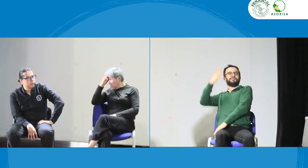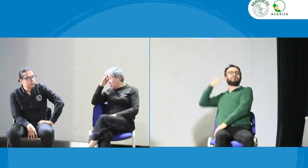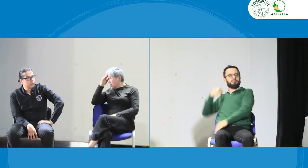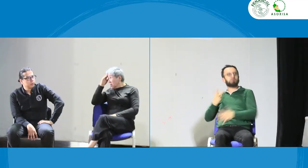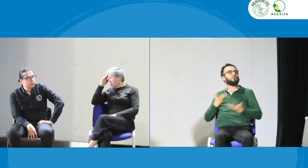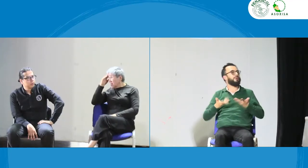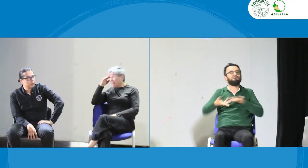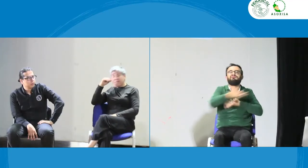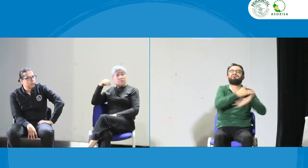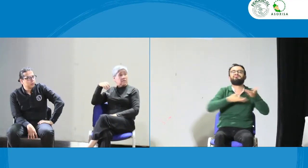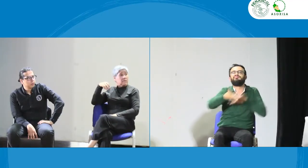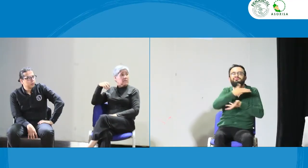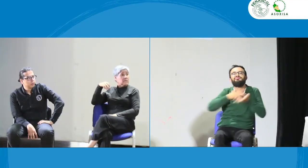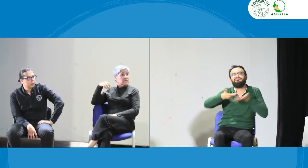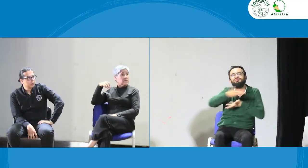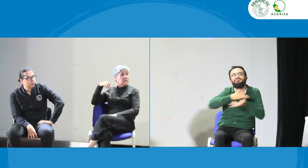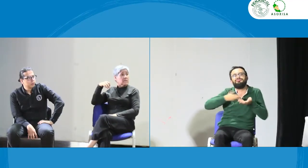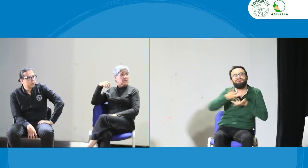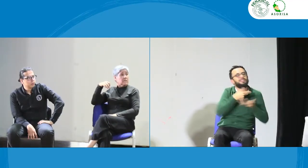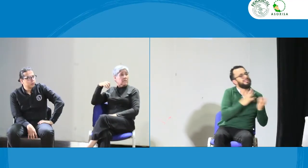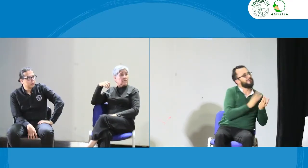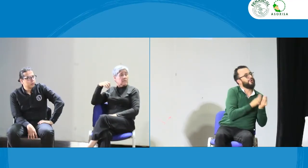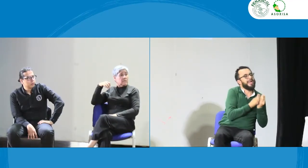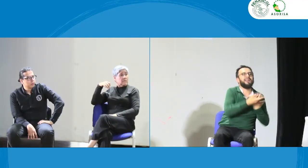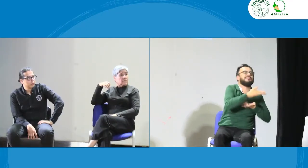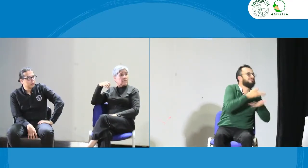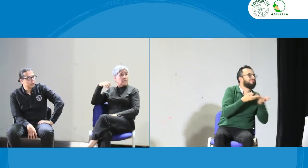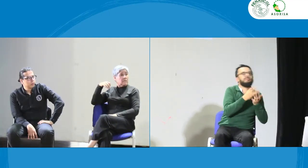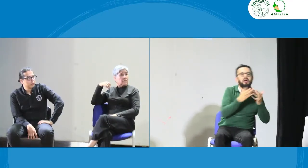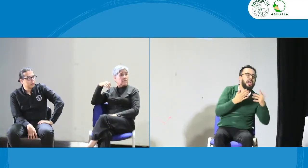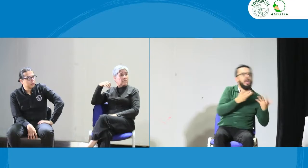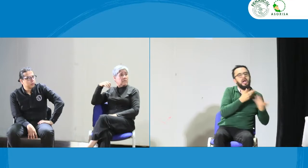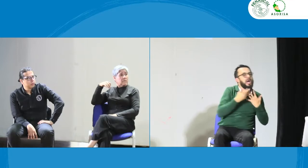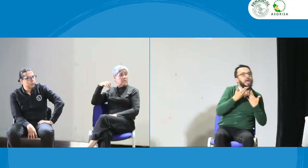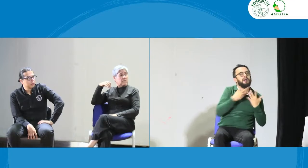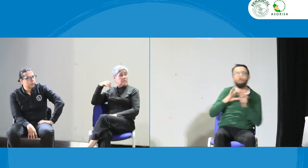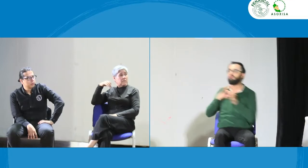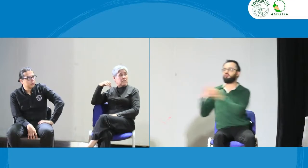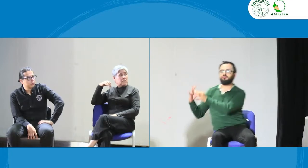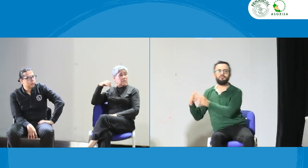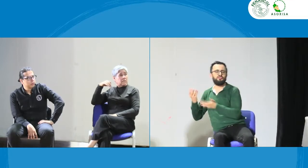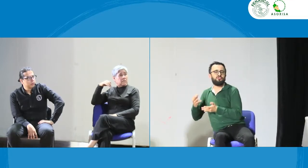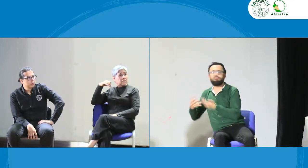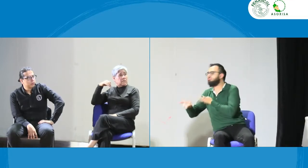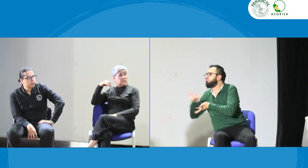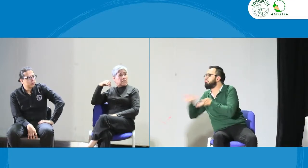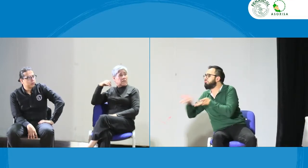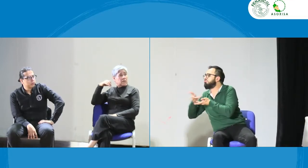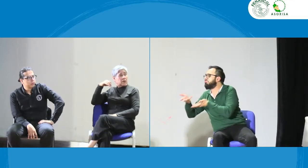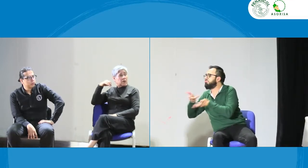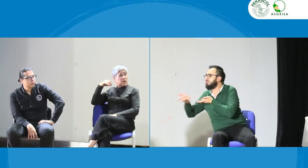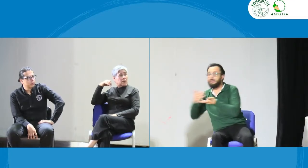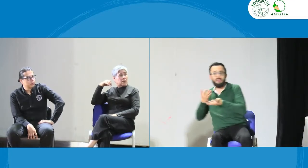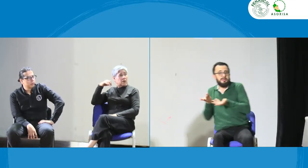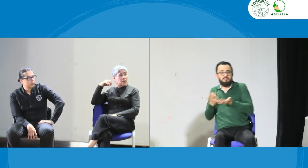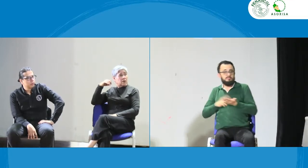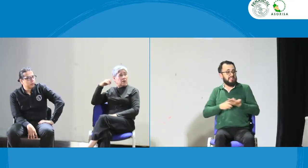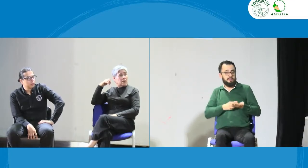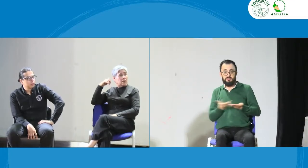desde hace muchísimo tiempo. Lo hablo con mis colegas, lo hablamos entre todos y decimos tenemos que hablar con la comunidad, tenemos